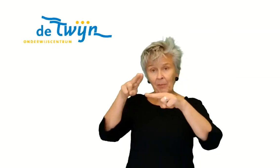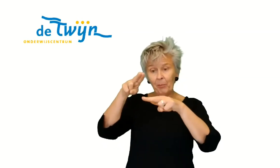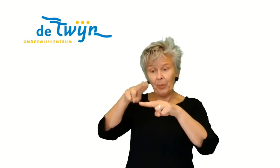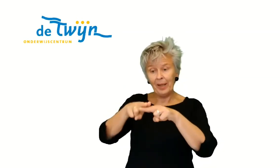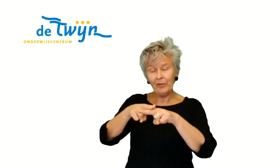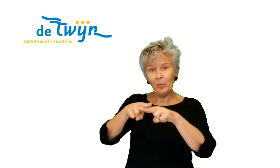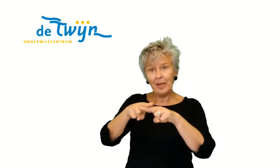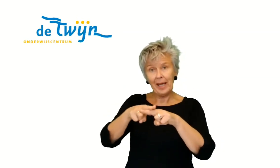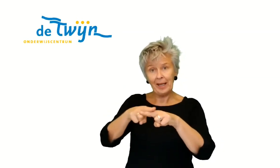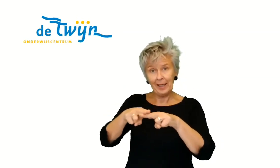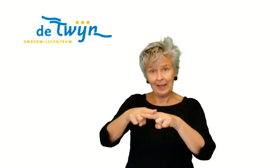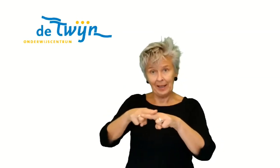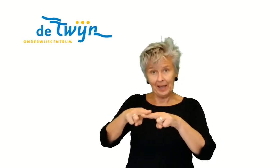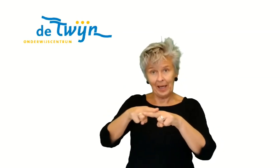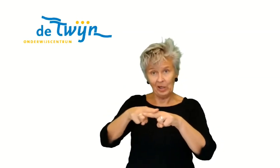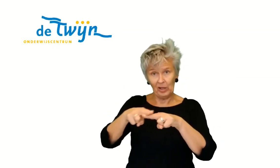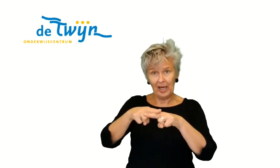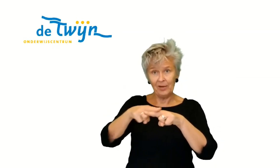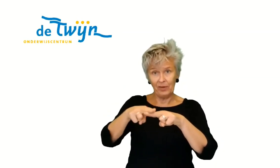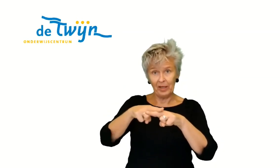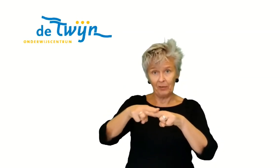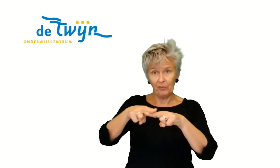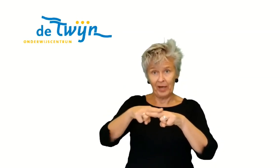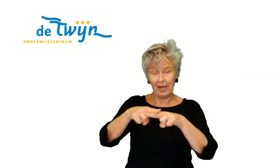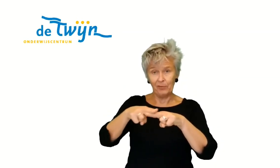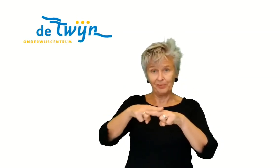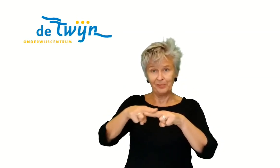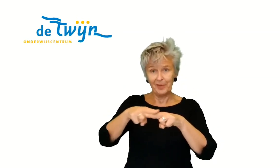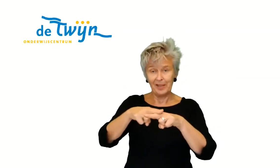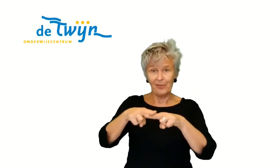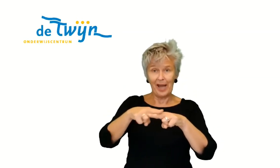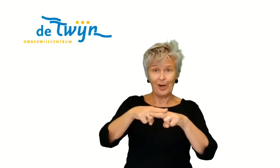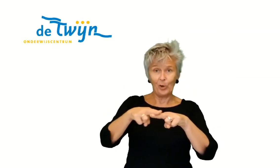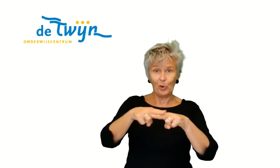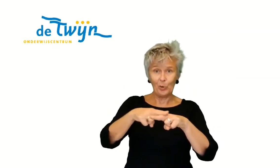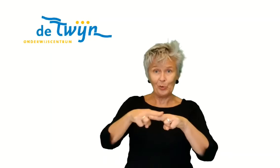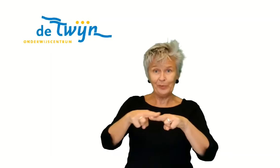plat op elkaar en heen en weer wrijven. Die waren groen.